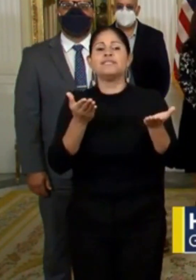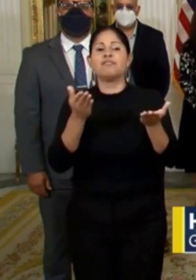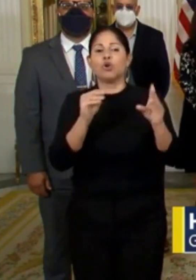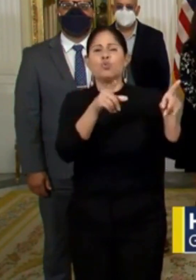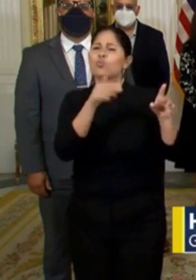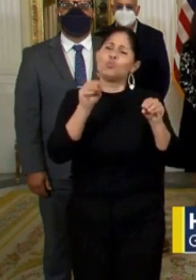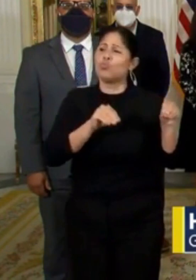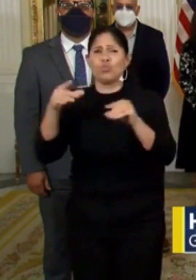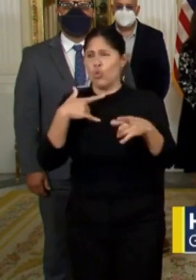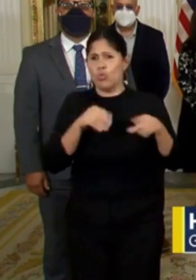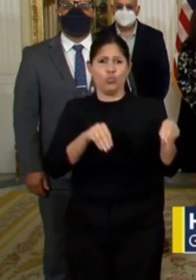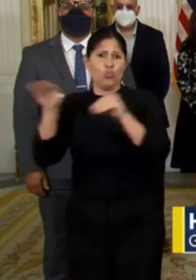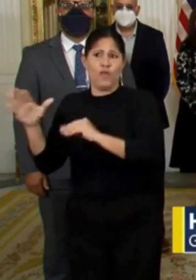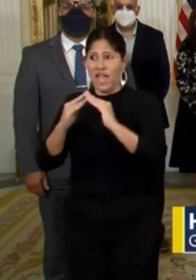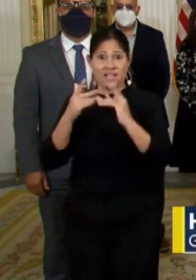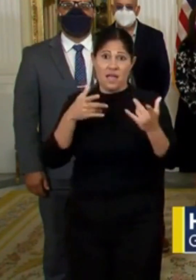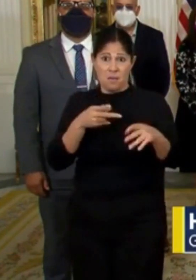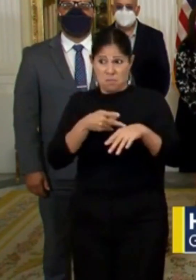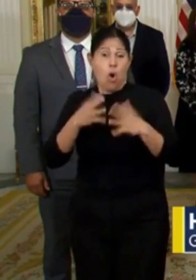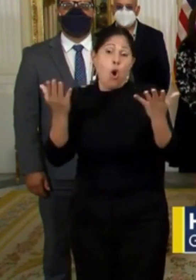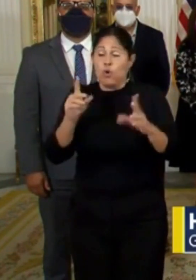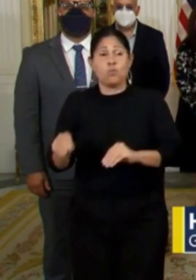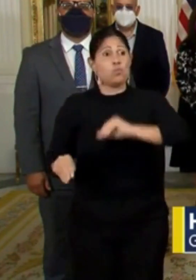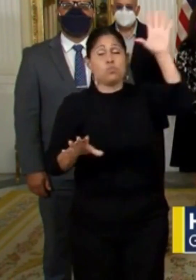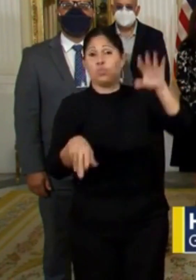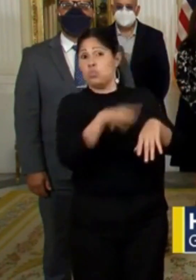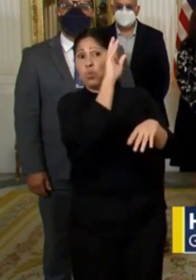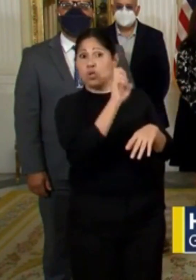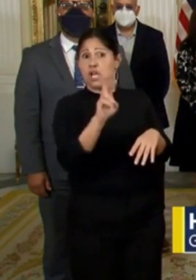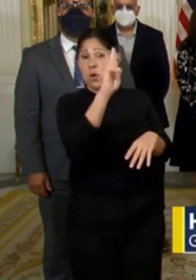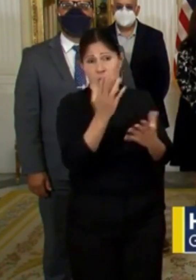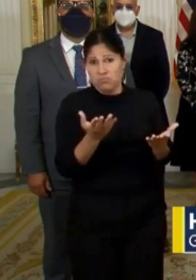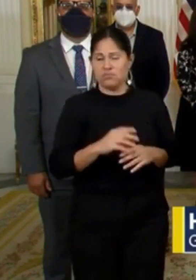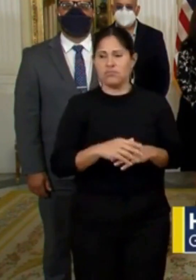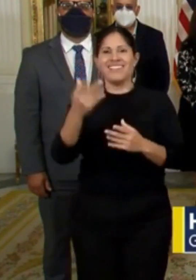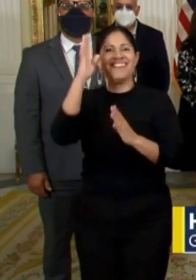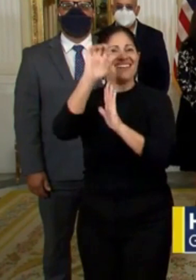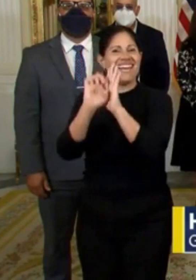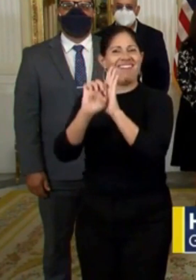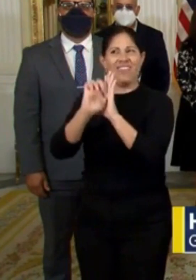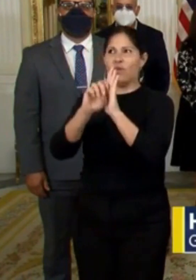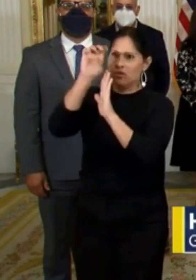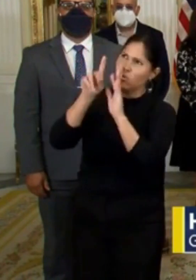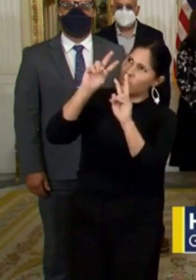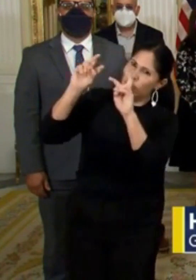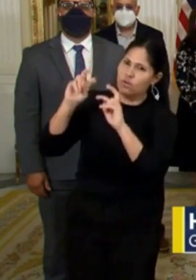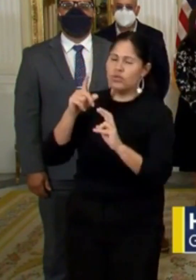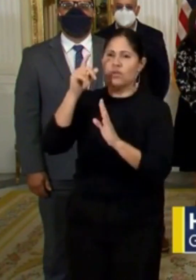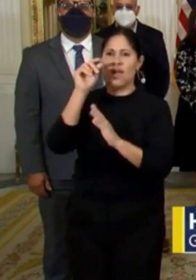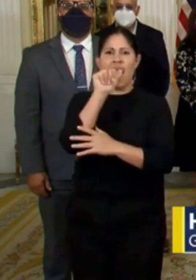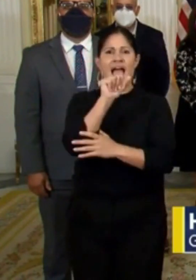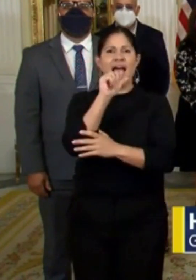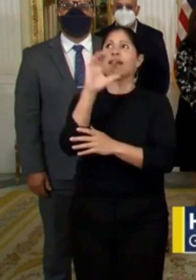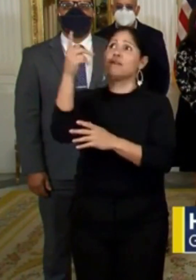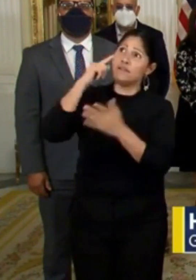Rico, los trabajos de inspección de elevadores, servicios de reparación e instalación de aires acondicionados, los